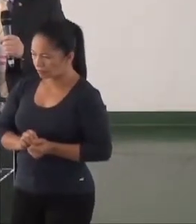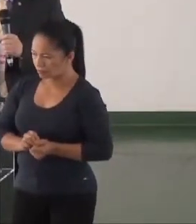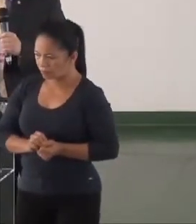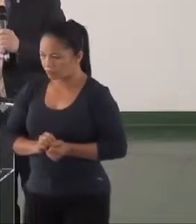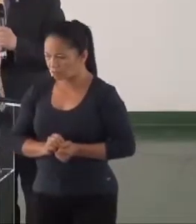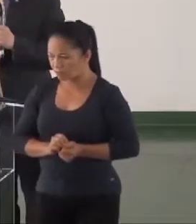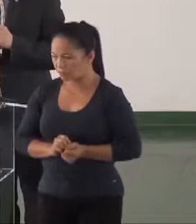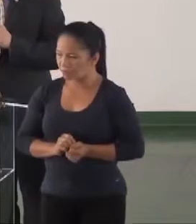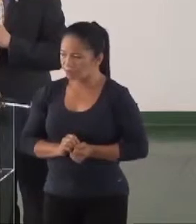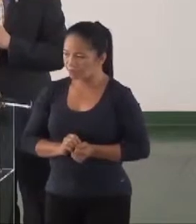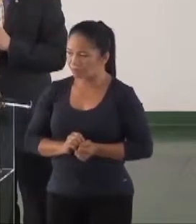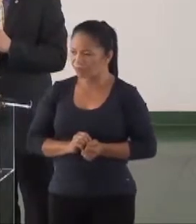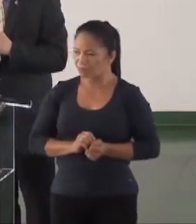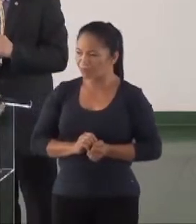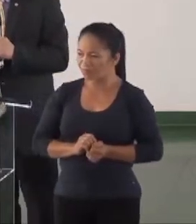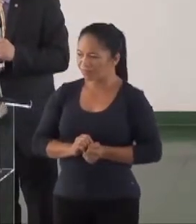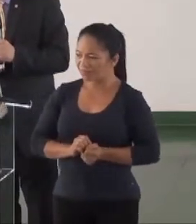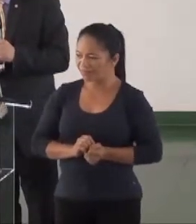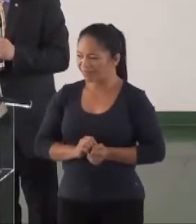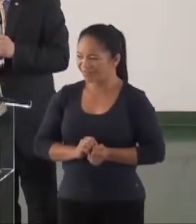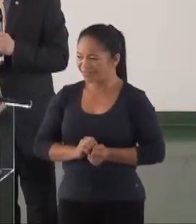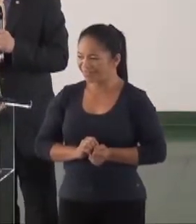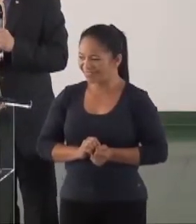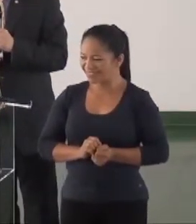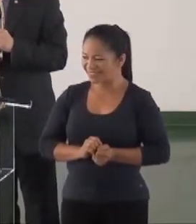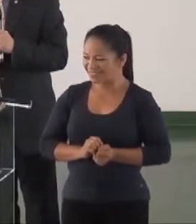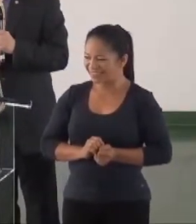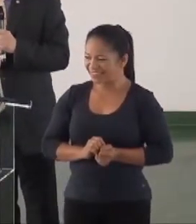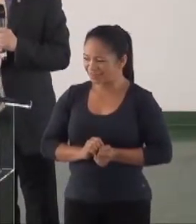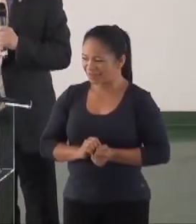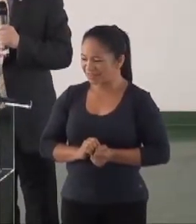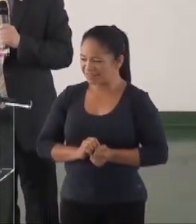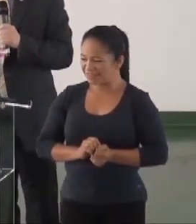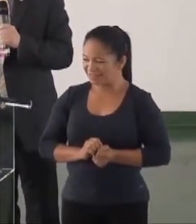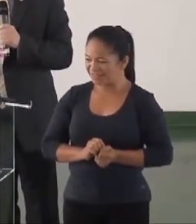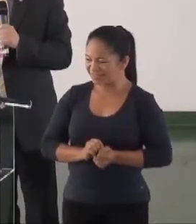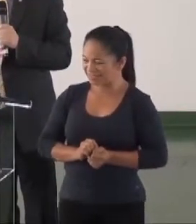sociais, o que é uma outra coisa que tem que se colocar muito claro.